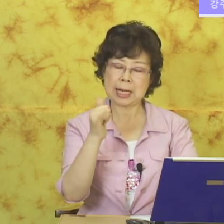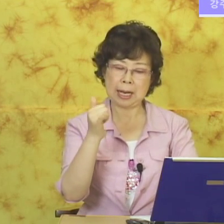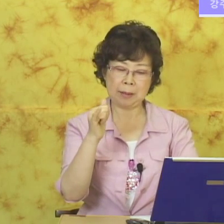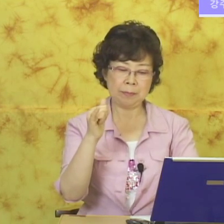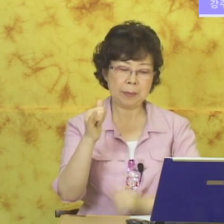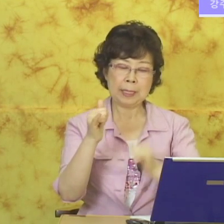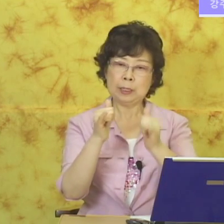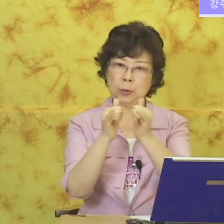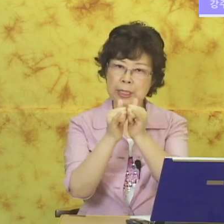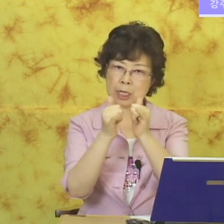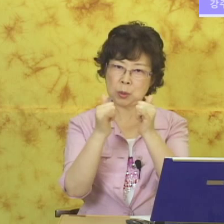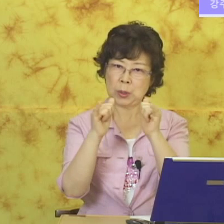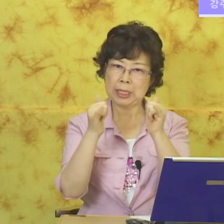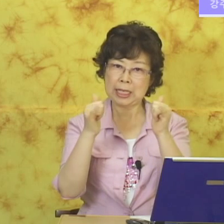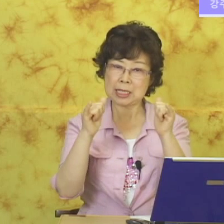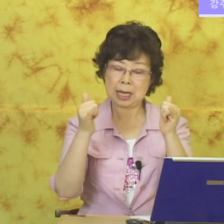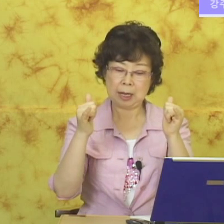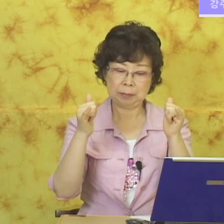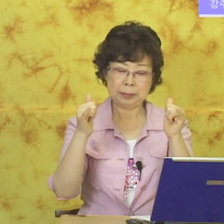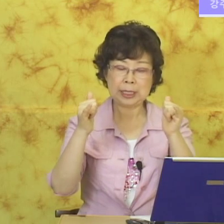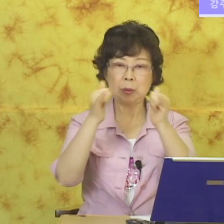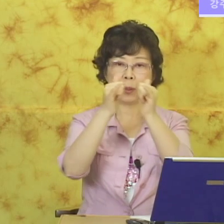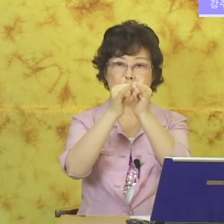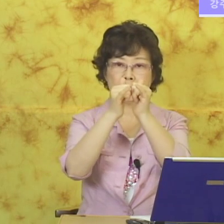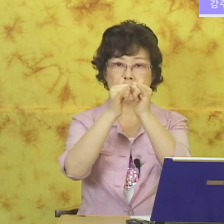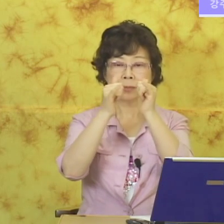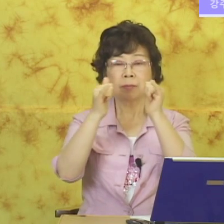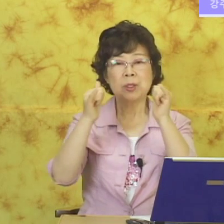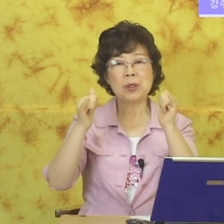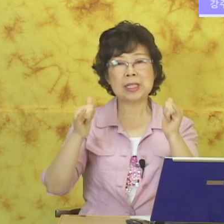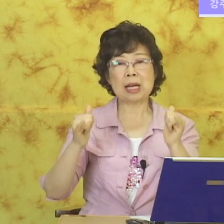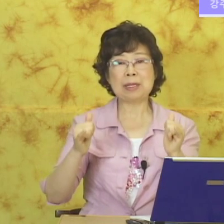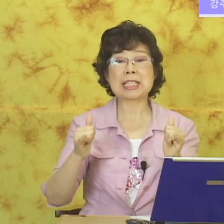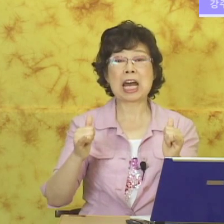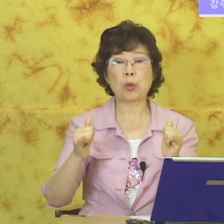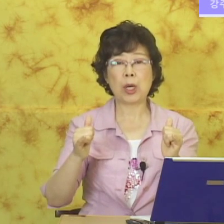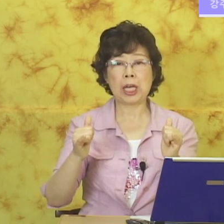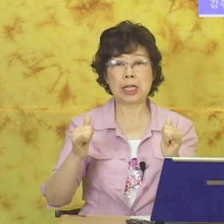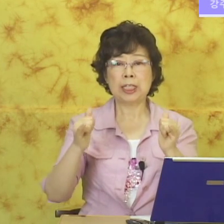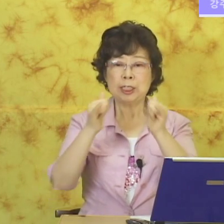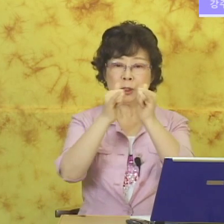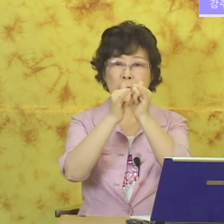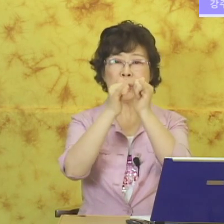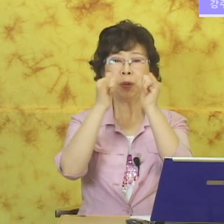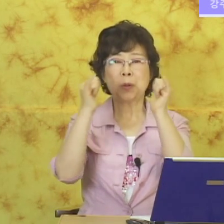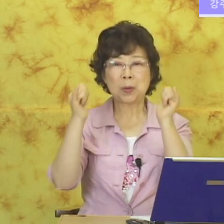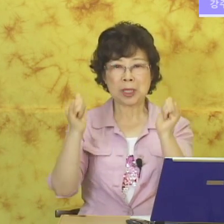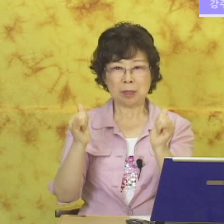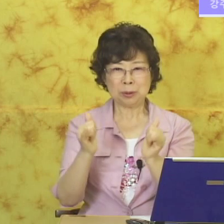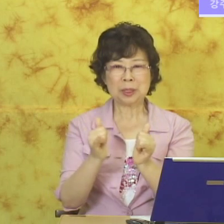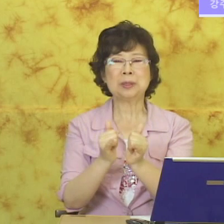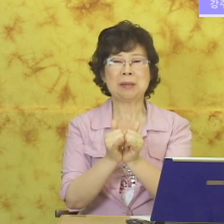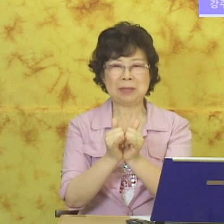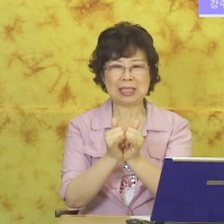사람. 또는 양손으로 이렇게 사람. 자 요구를 이렇게 하면 사회. 또는 요렇게 붙여도 됩니다.